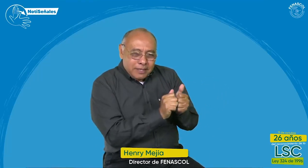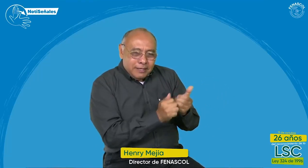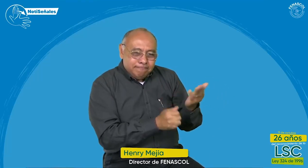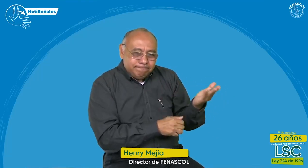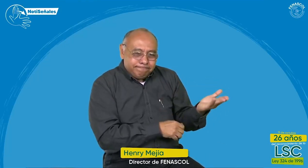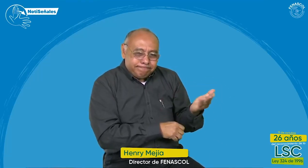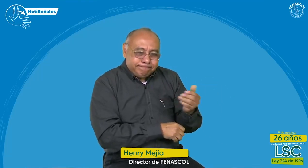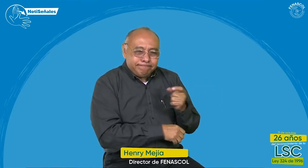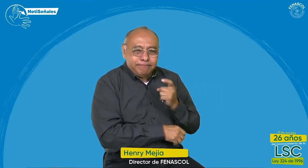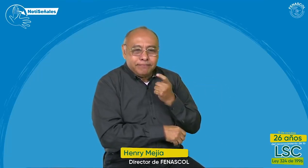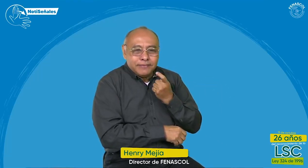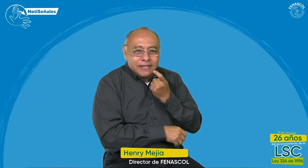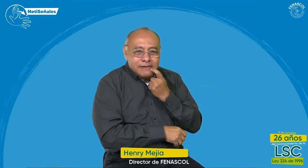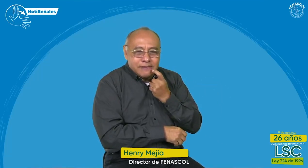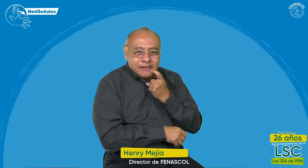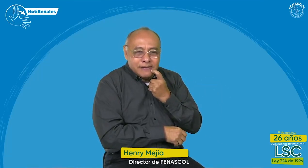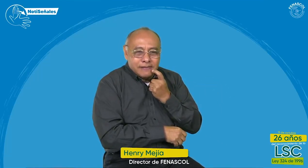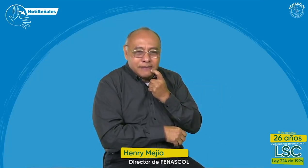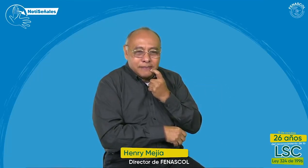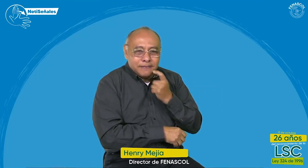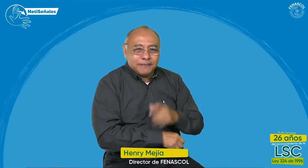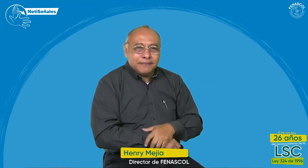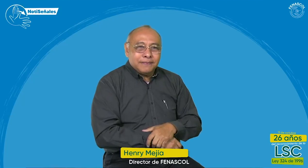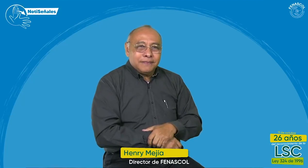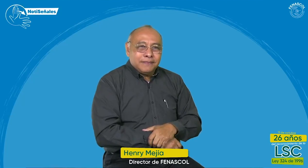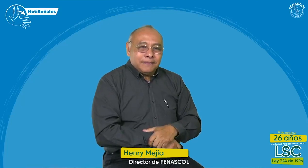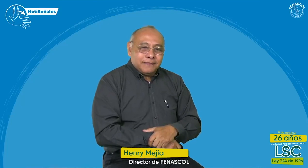Ella está con nosotros hoy. Su nombre es Mónica Rodríguez.